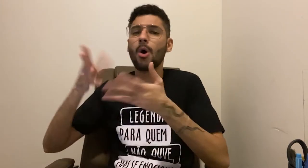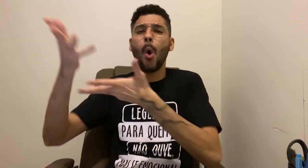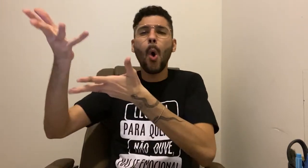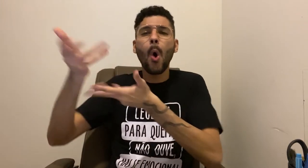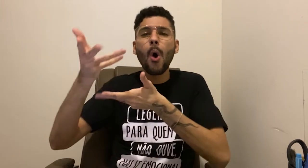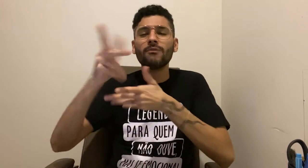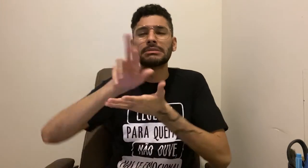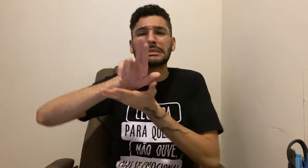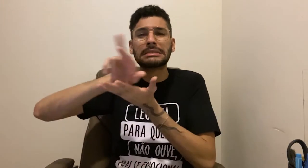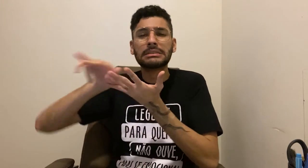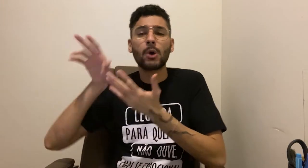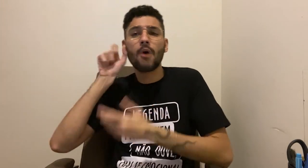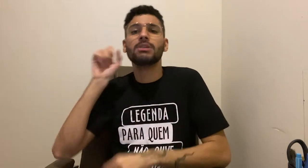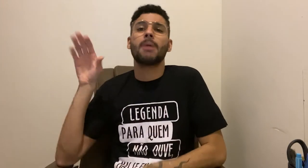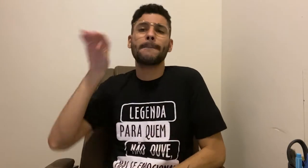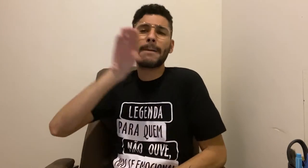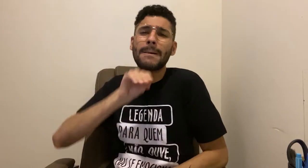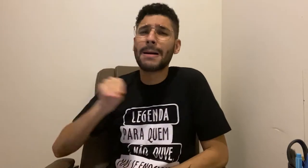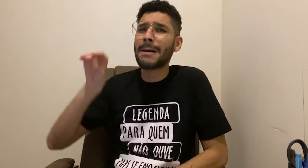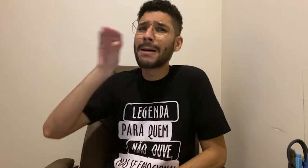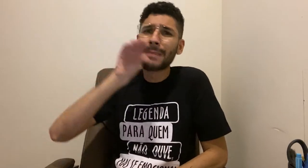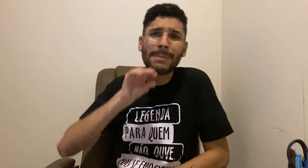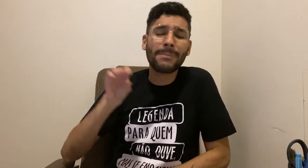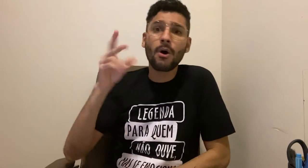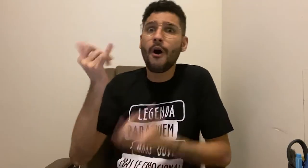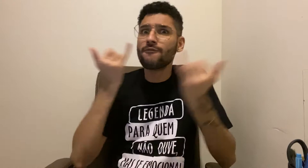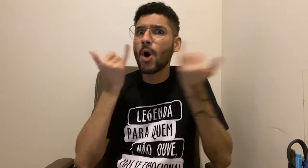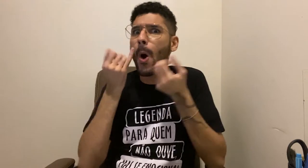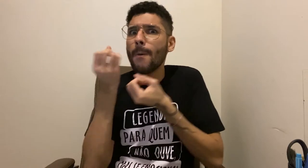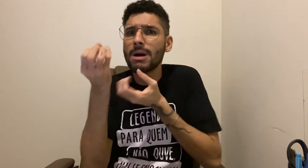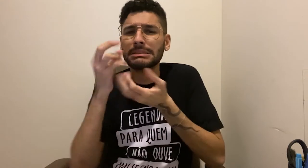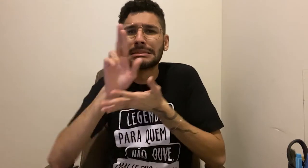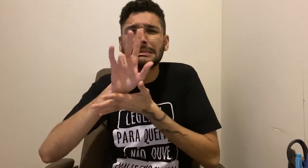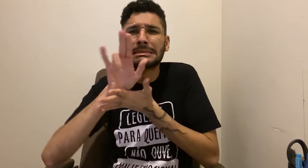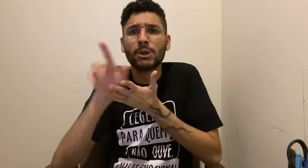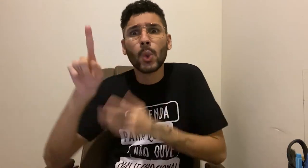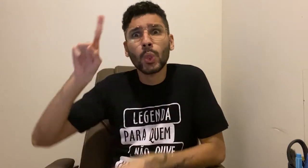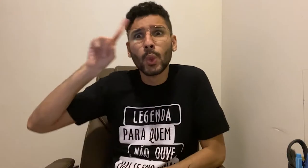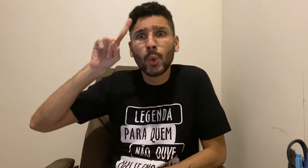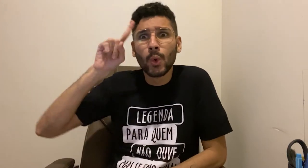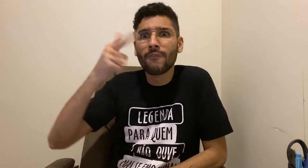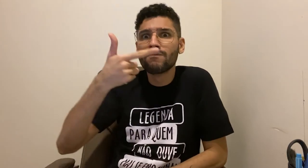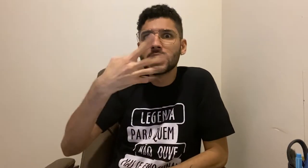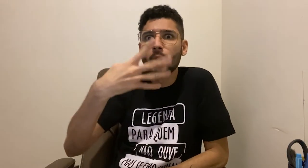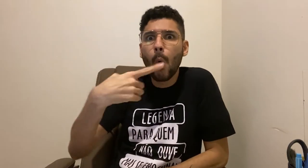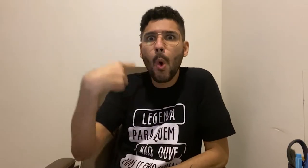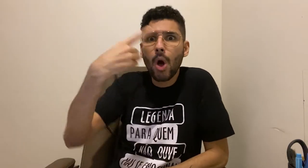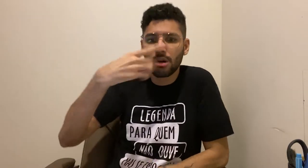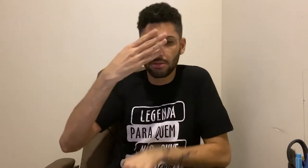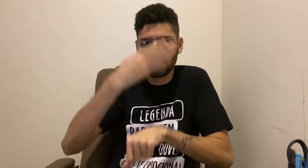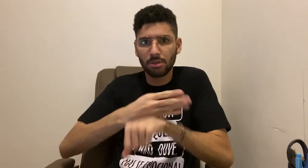convidados ouvintes. 24 horas por dia acontecem lives que trazem muitas informações.